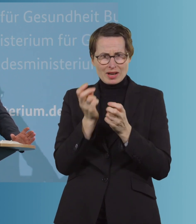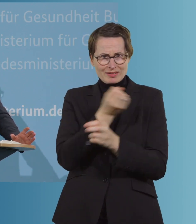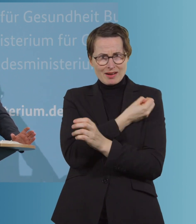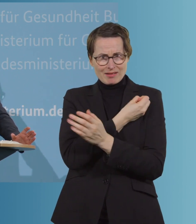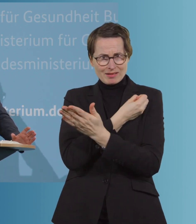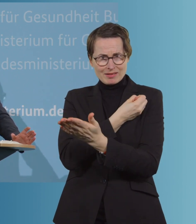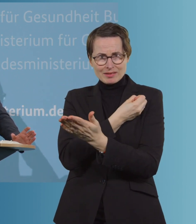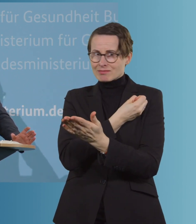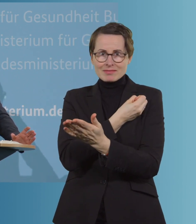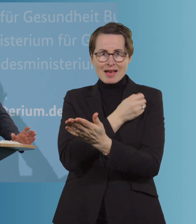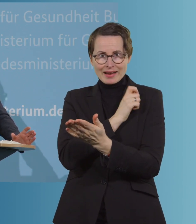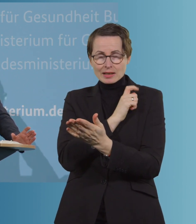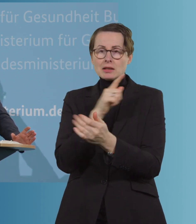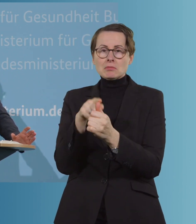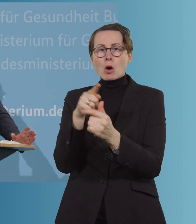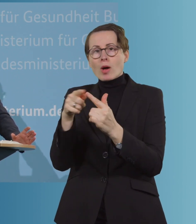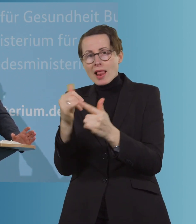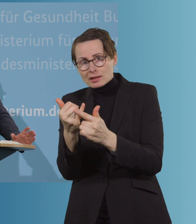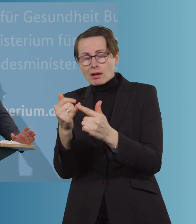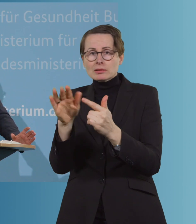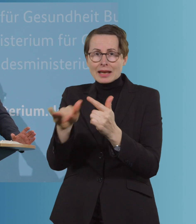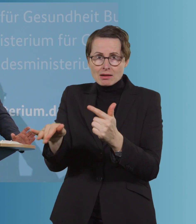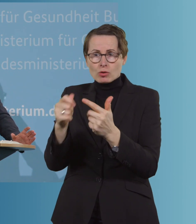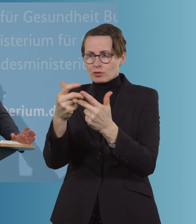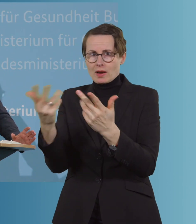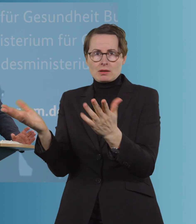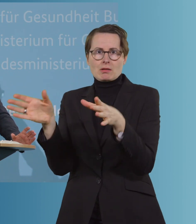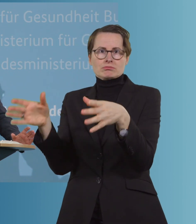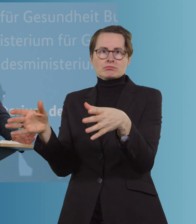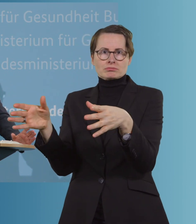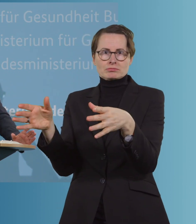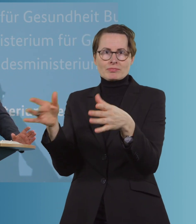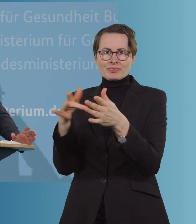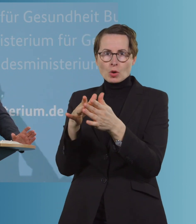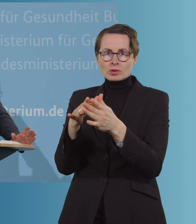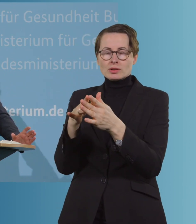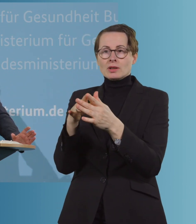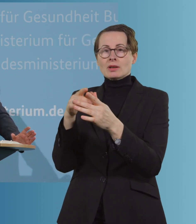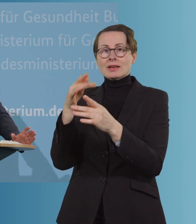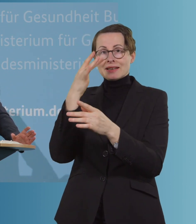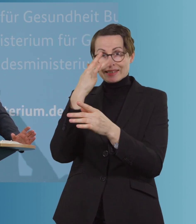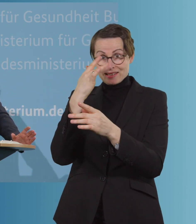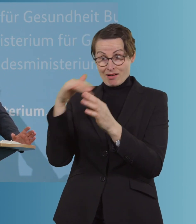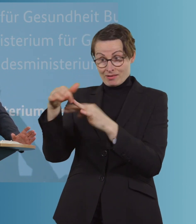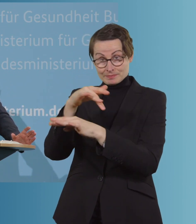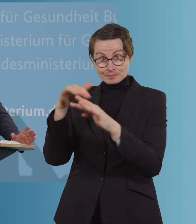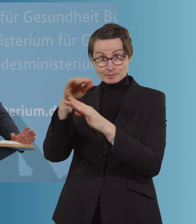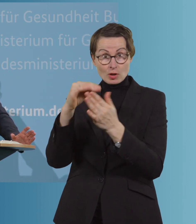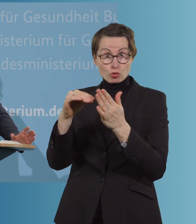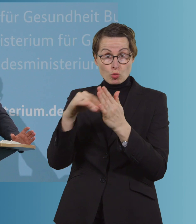Eigentlich müsste ich dann die Eltern auch impfen, weil es ja um eine Frage geht bei Kitas und Schulen. Sind Kitas und Schulen, und wenn ja, in welchem Ausmaß,